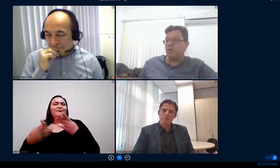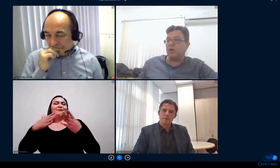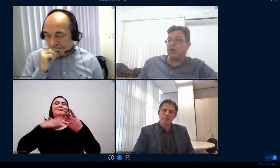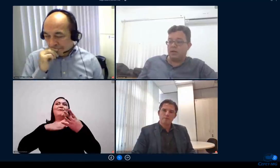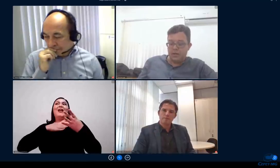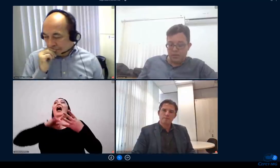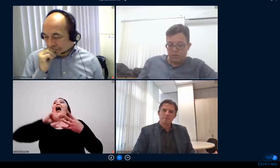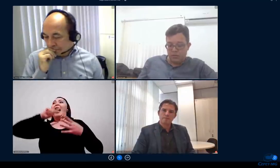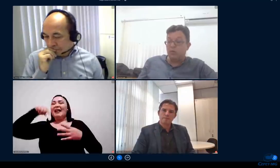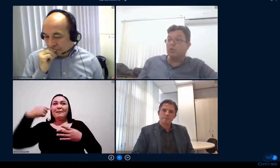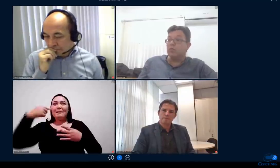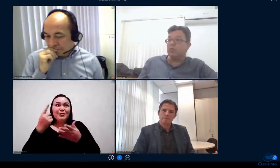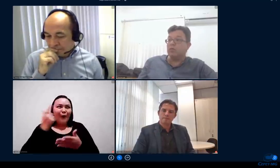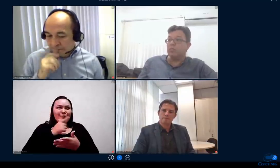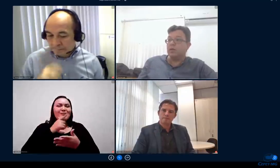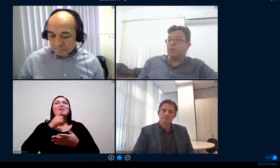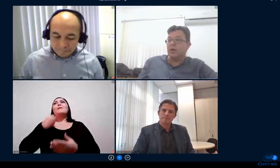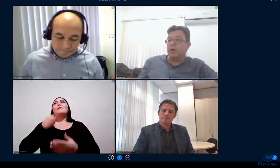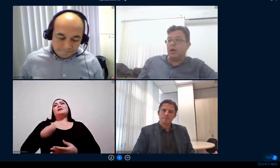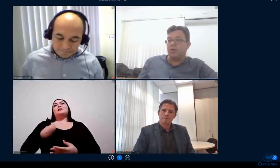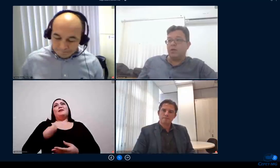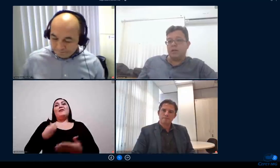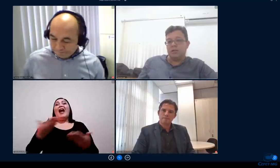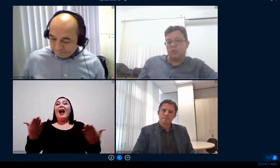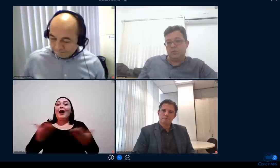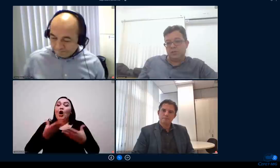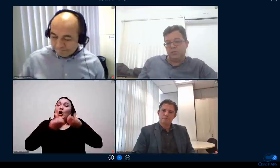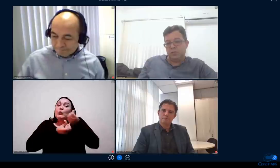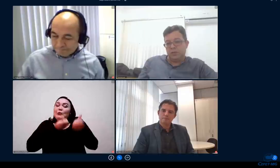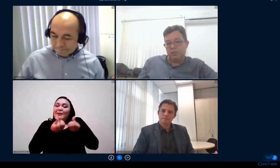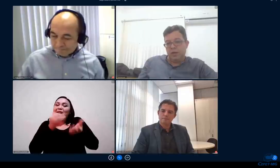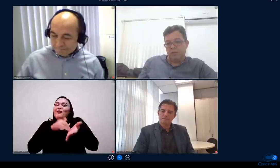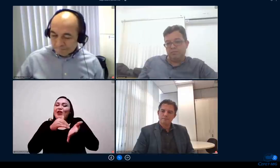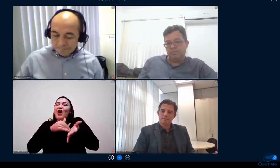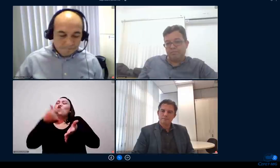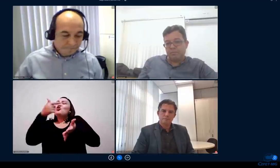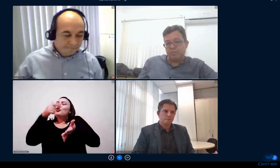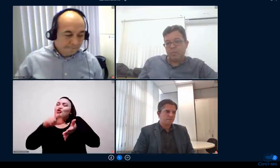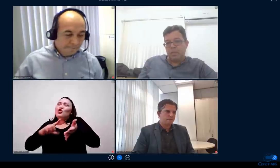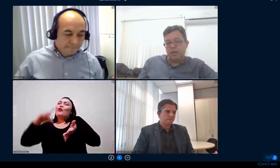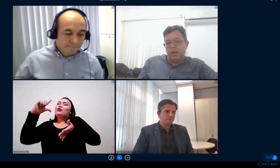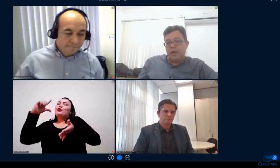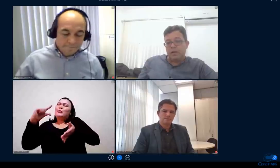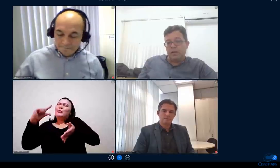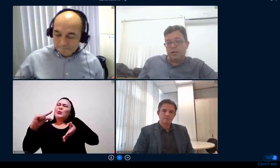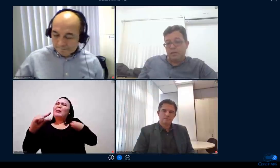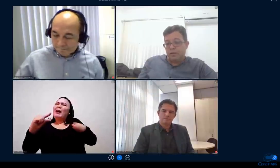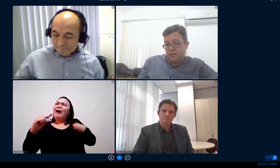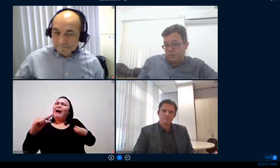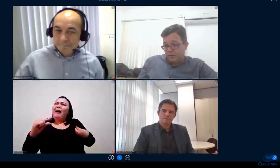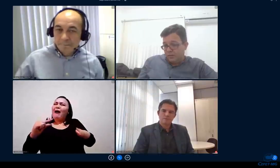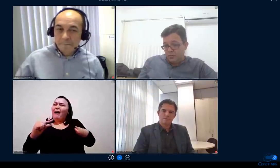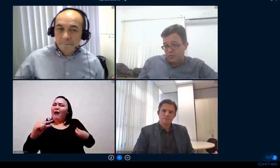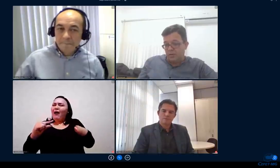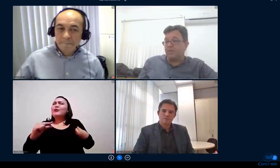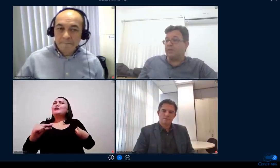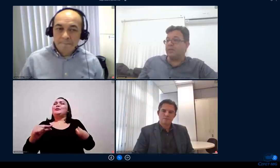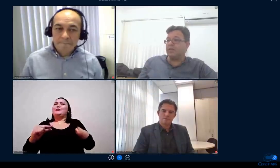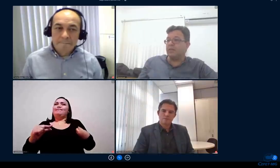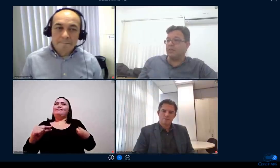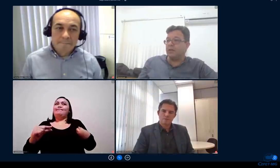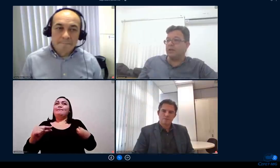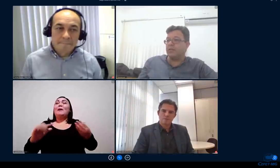semestre agora caiu de novo agora o que a gente observou também é que são